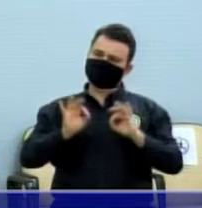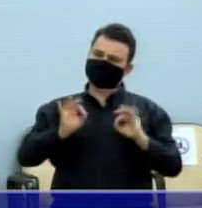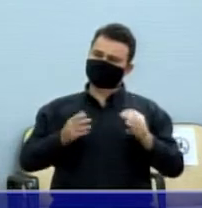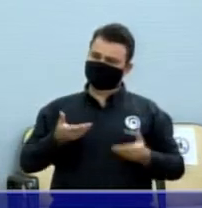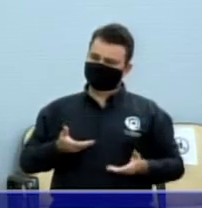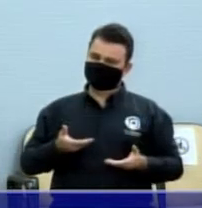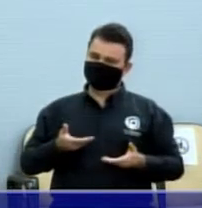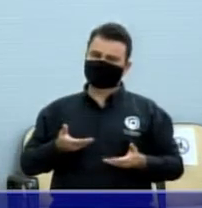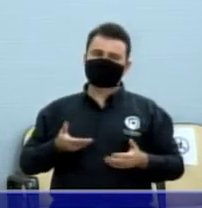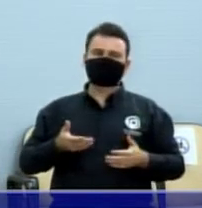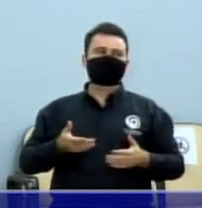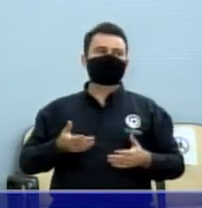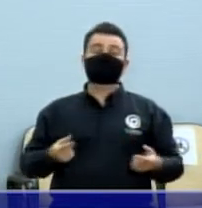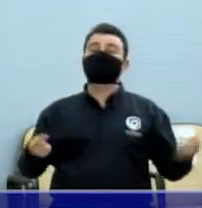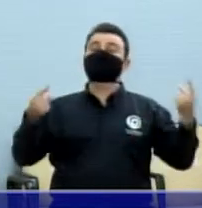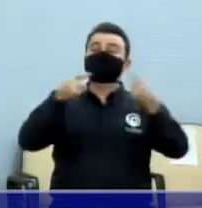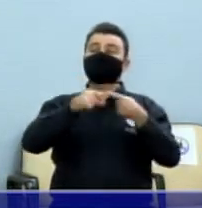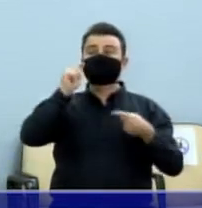espaços públicos de Rio Preto?